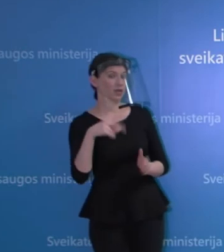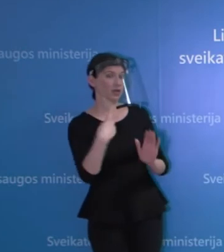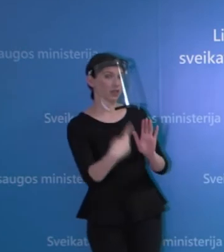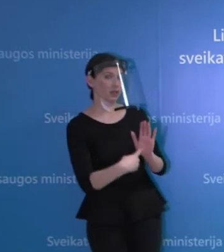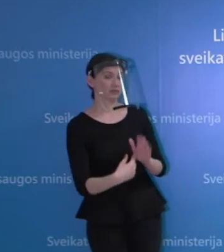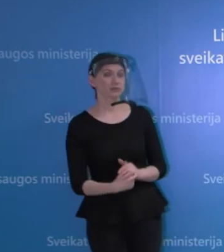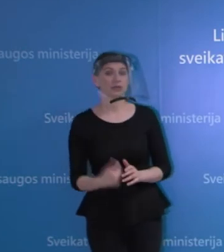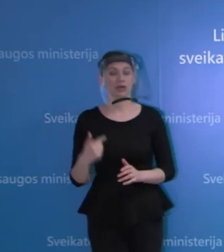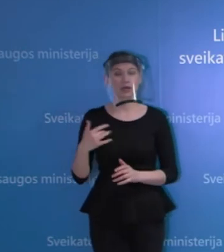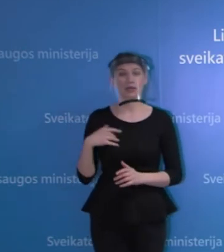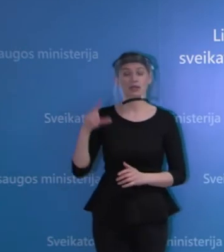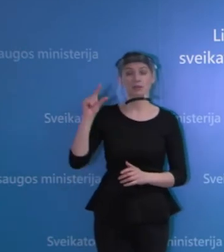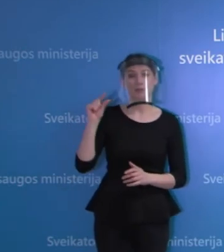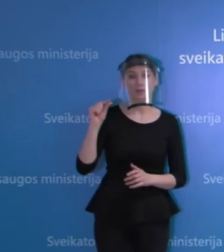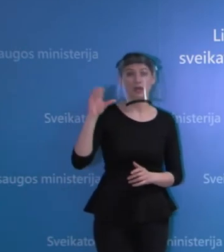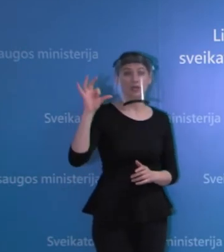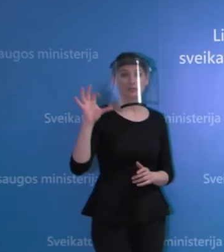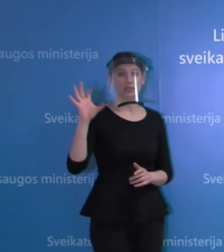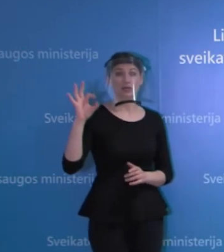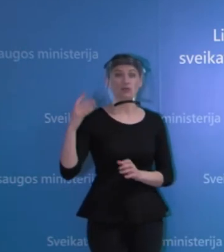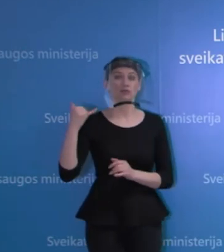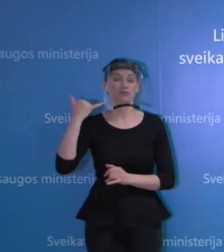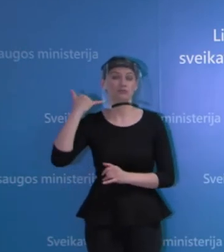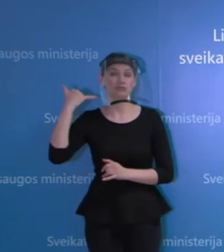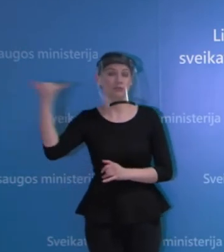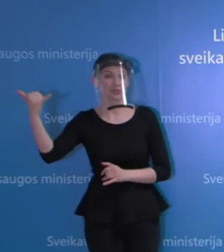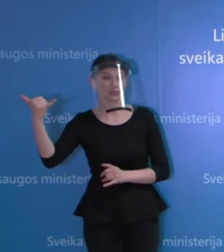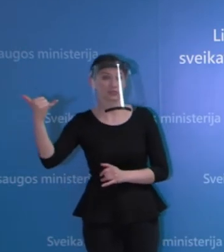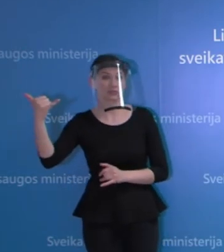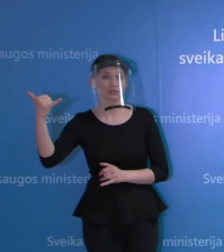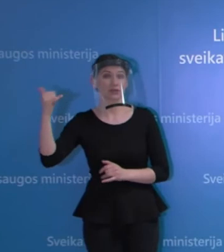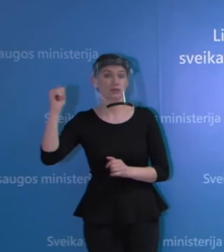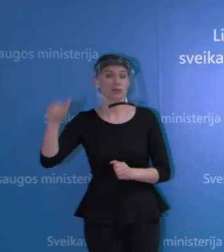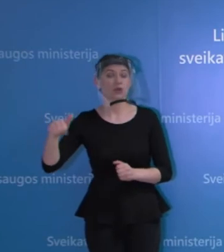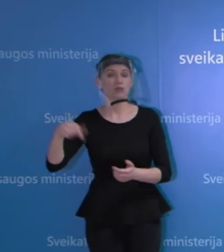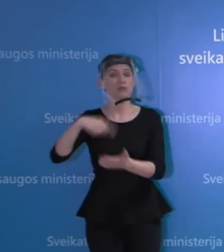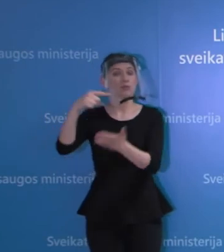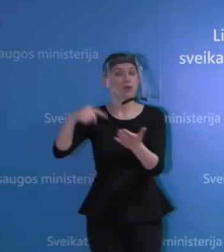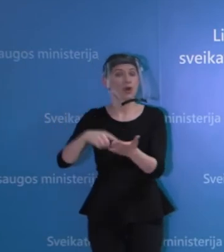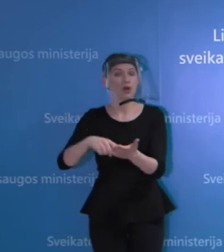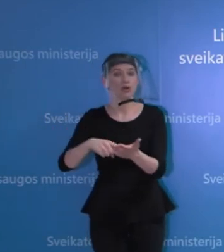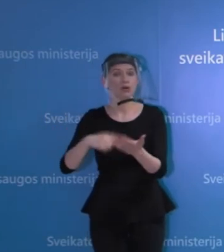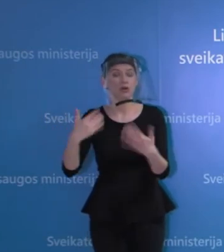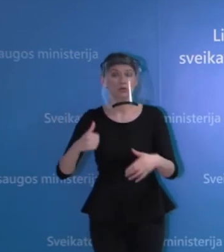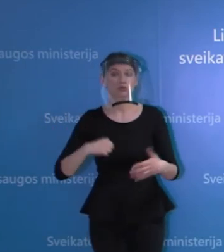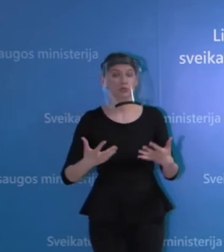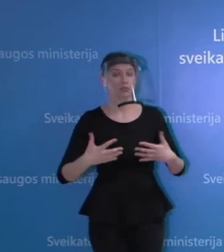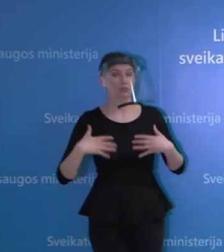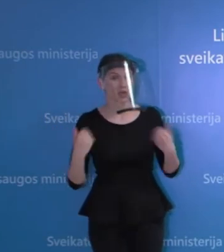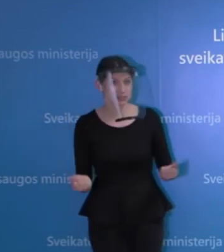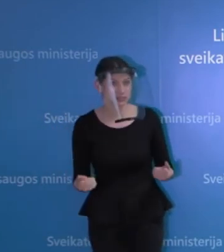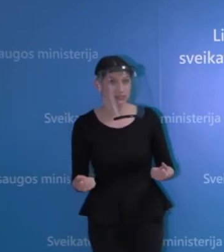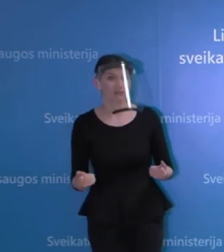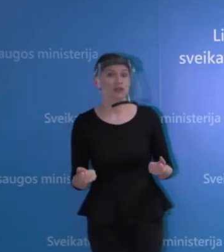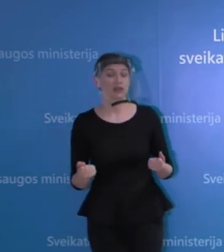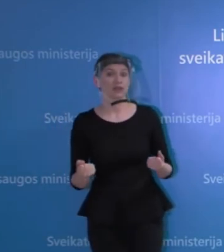susisiektas su pasaulio sveikatos organizacija ir kolegomis iš kitų šalių, jaštant prie žaščių, kodėl virusas aptinkamas jau pasveikusiems pacientams.